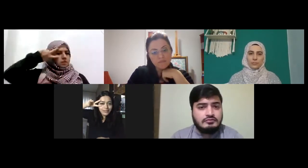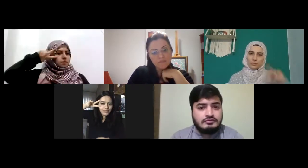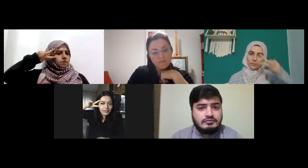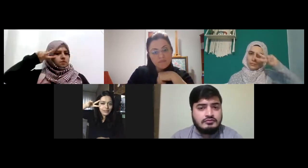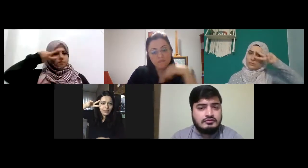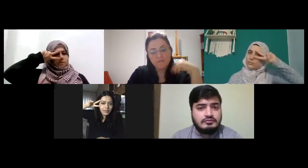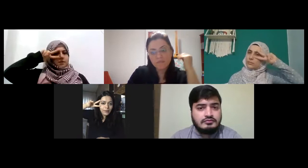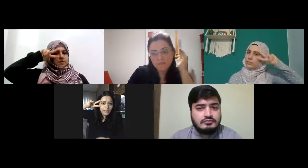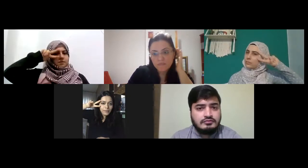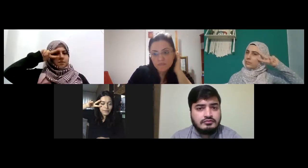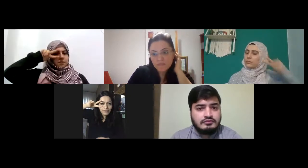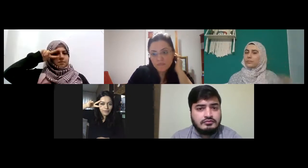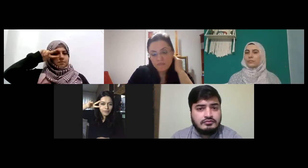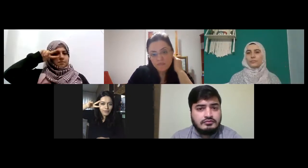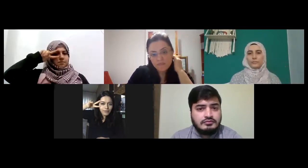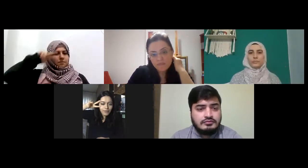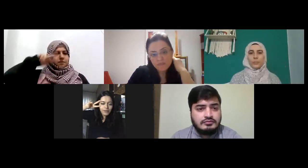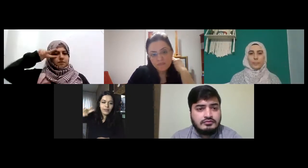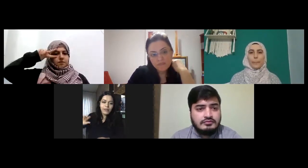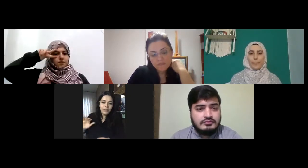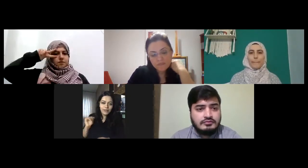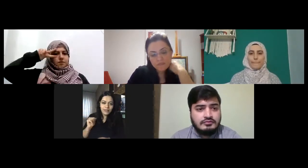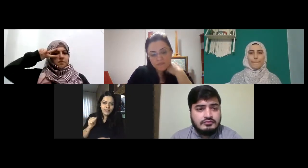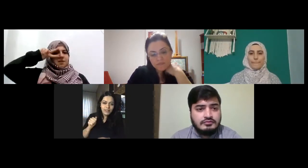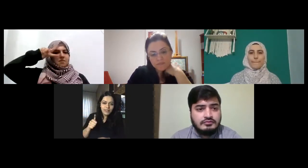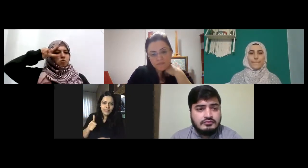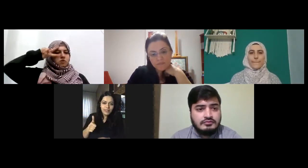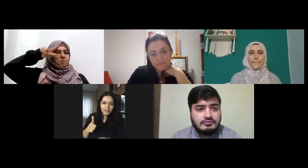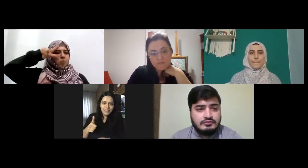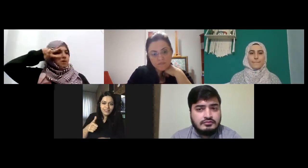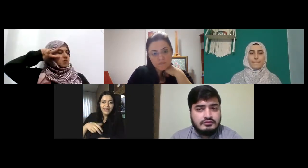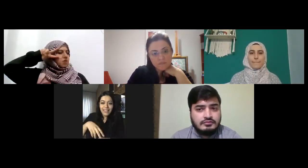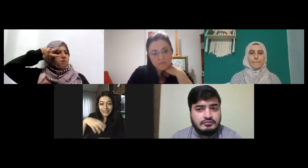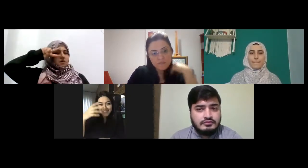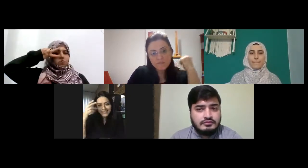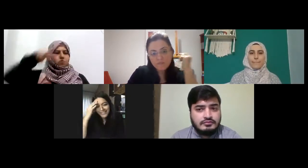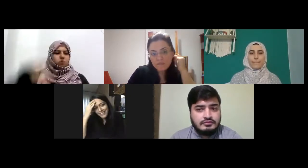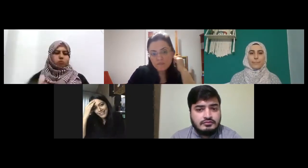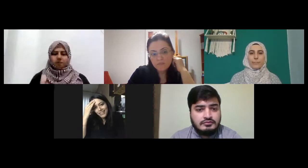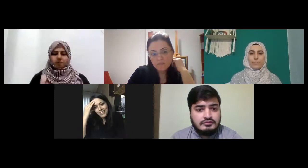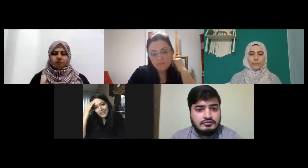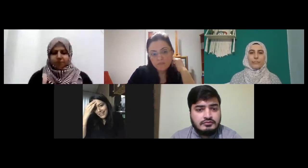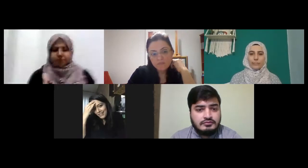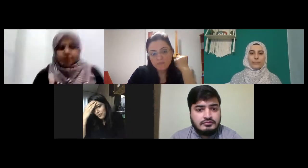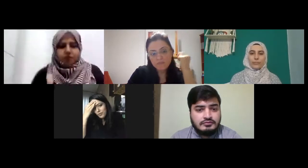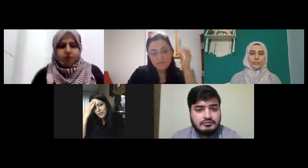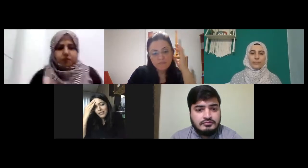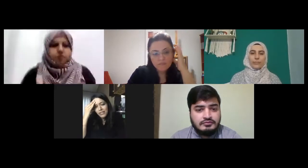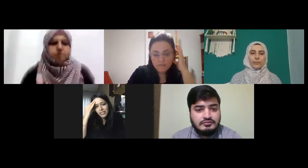tamam bir nevi vurgu bir mi bu yani çekme de bu da vurgu evet şimdinin gidişatına